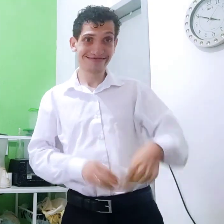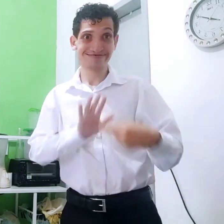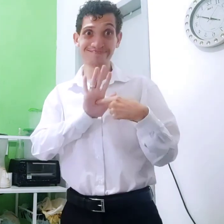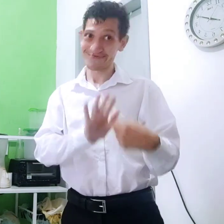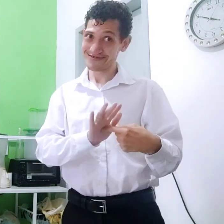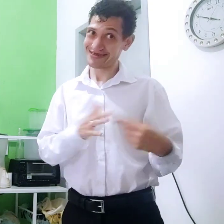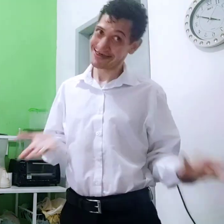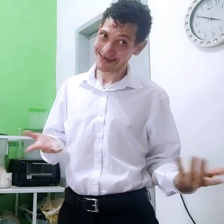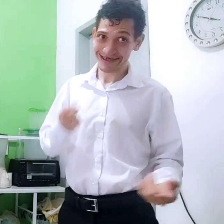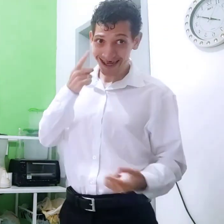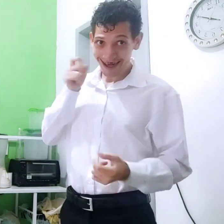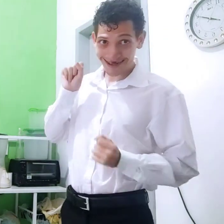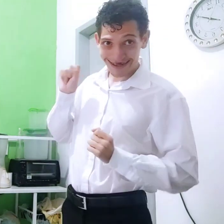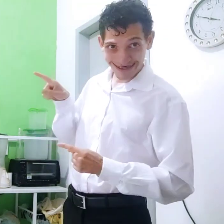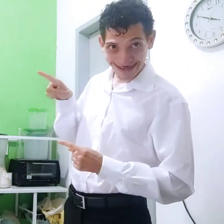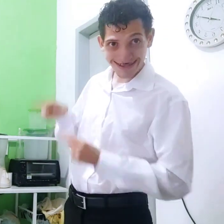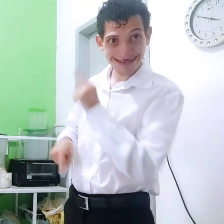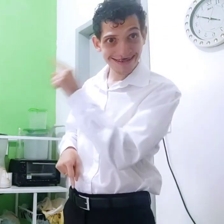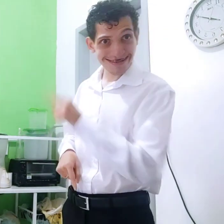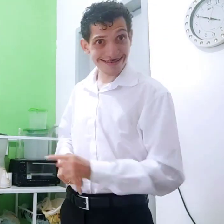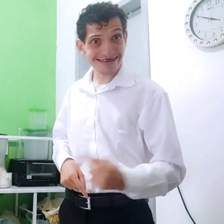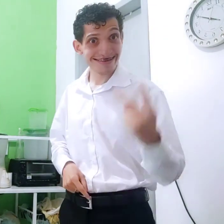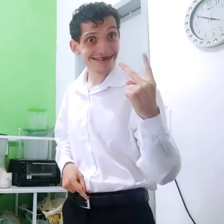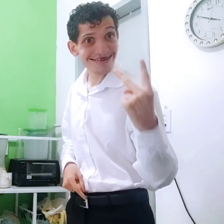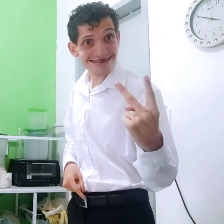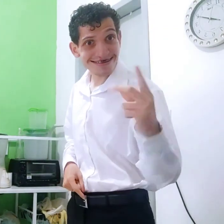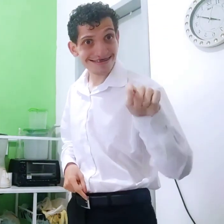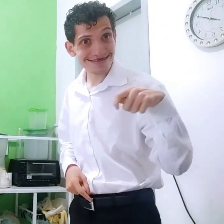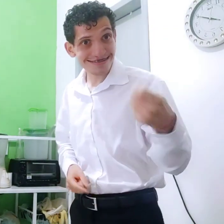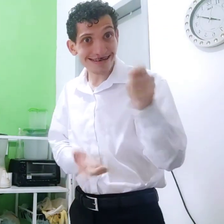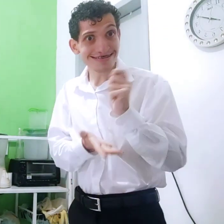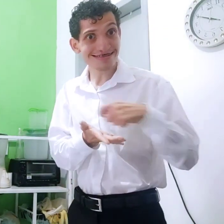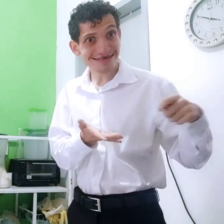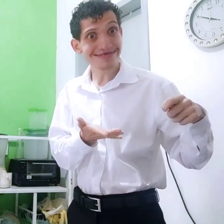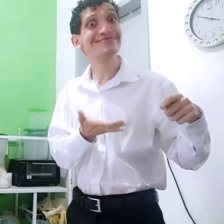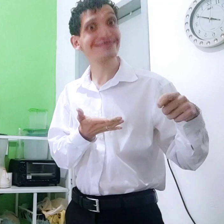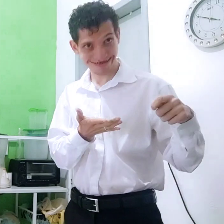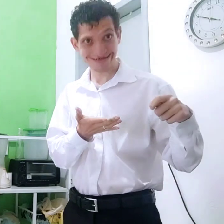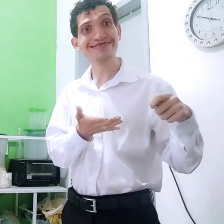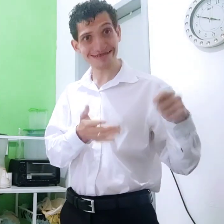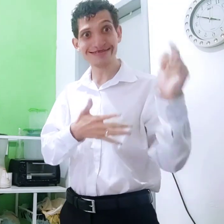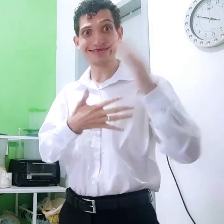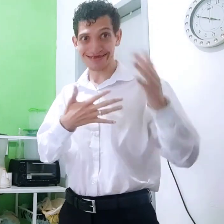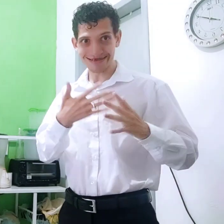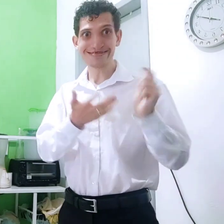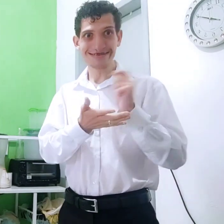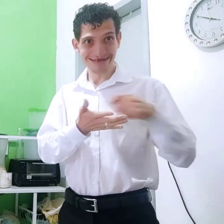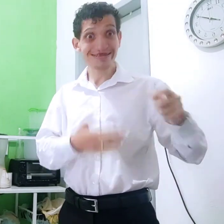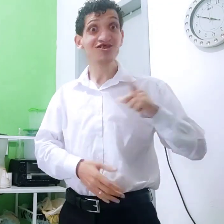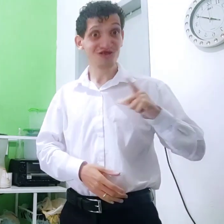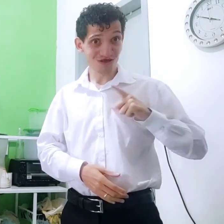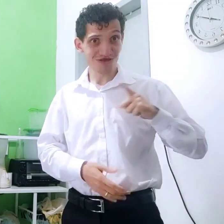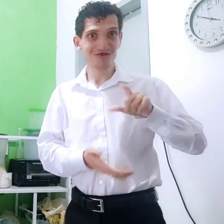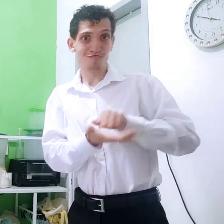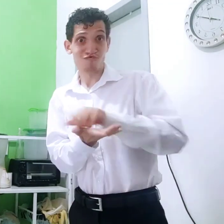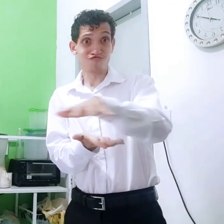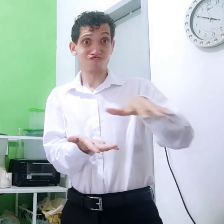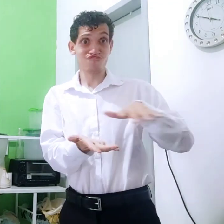livras como? Eu vou te mostrar. Olha bem aqui ao lado. daqui é dois sinales escritos. Livras escritas